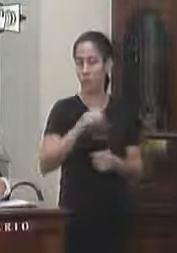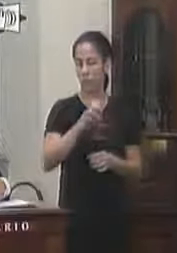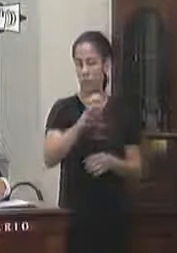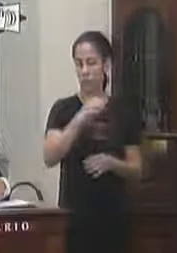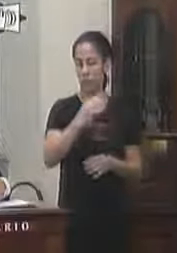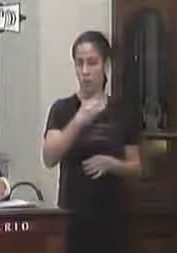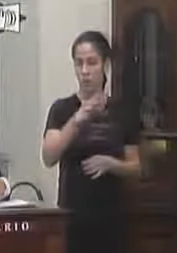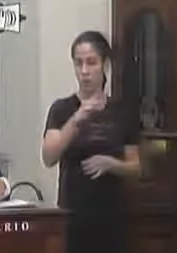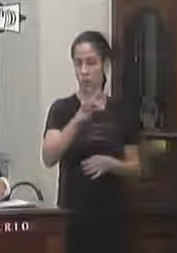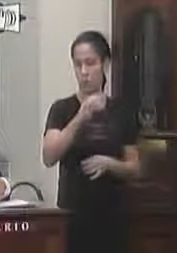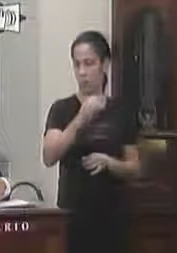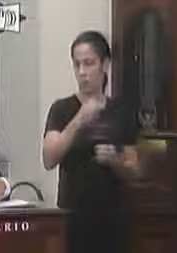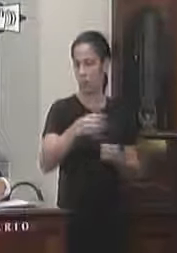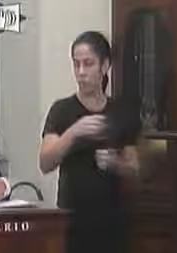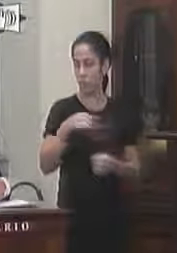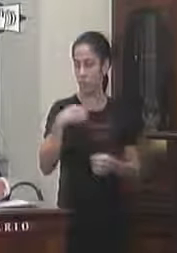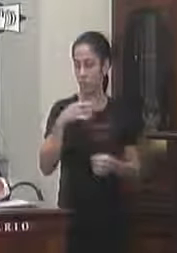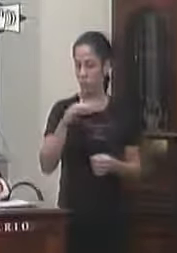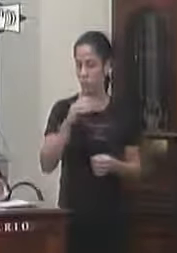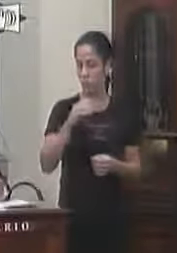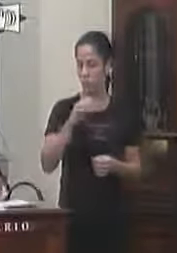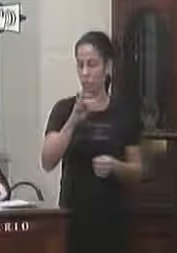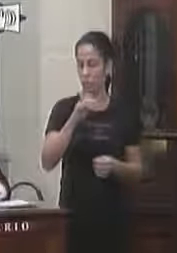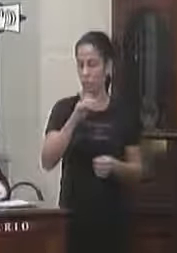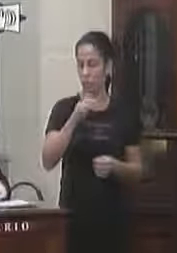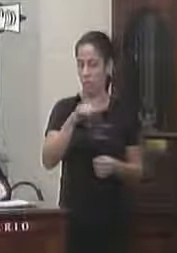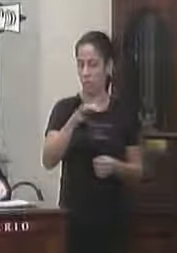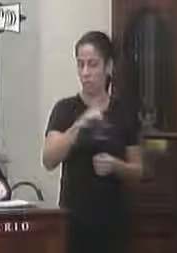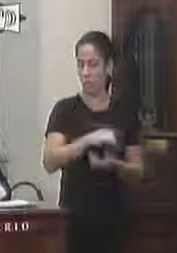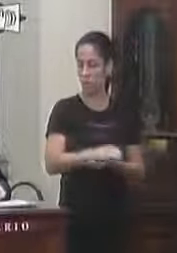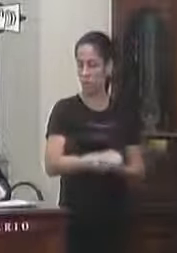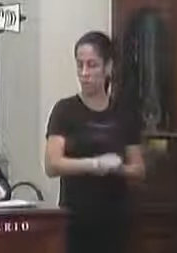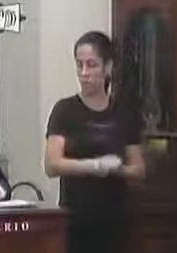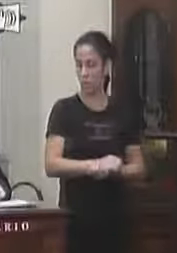João Trindade processo legislativo aí tem a citação